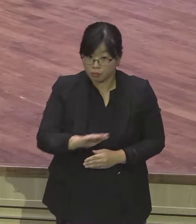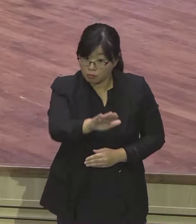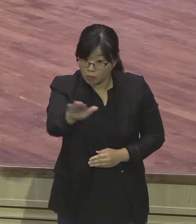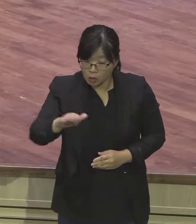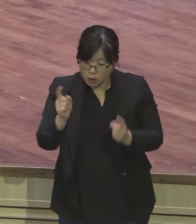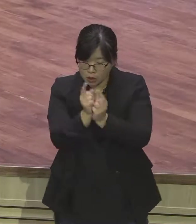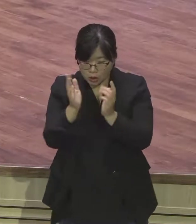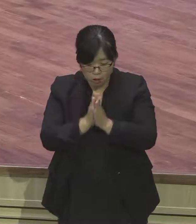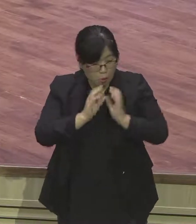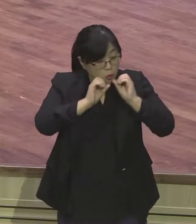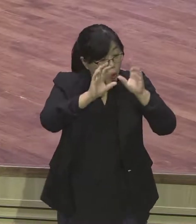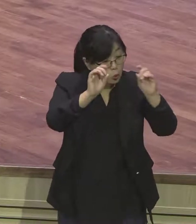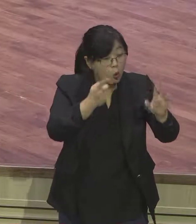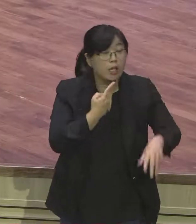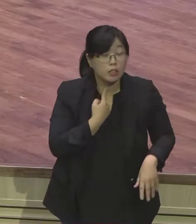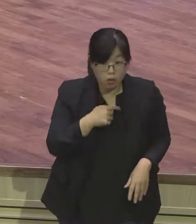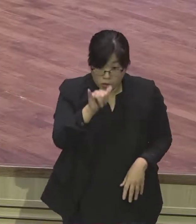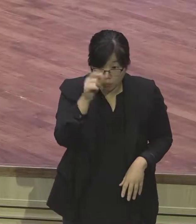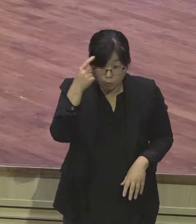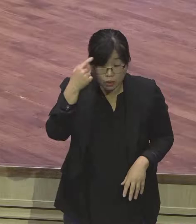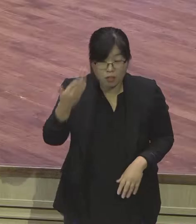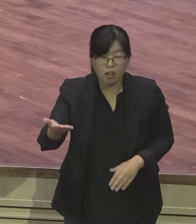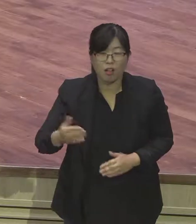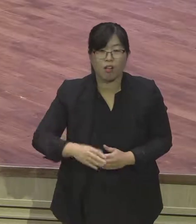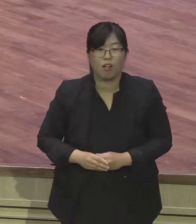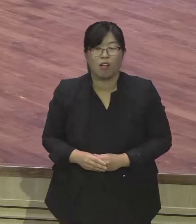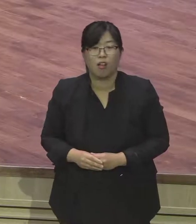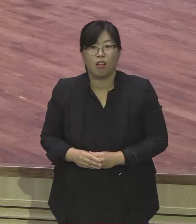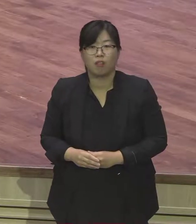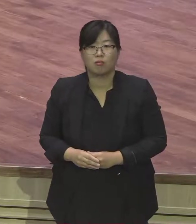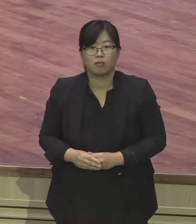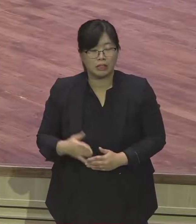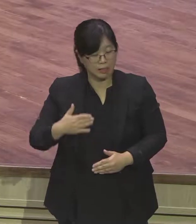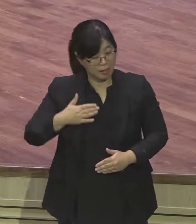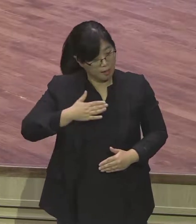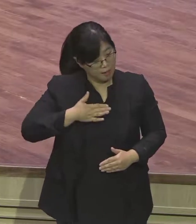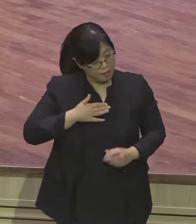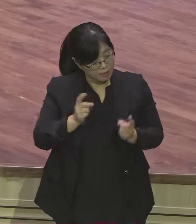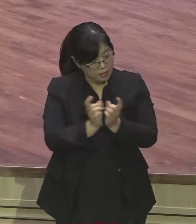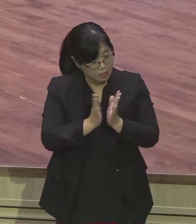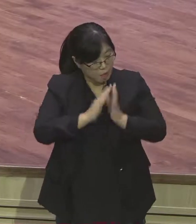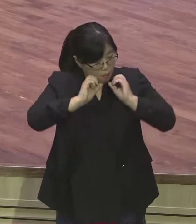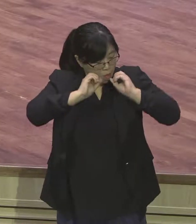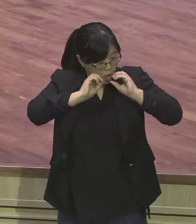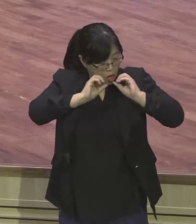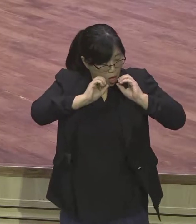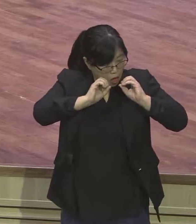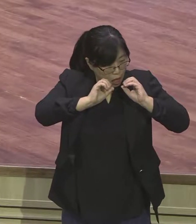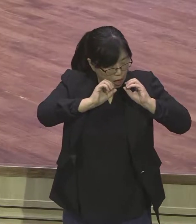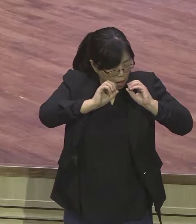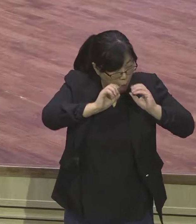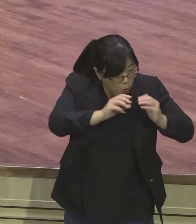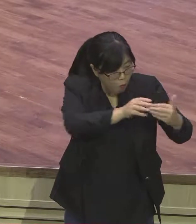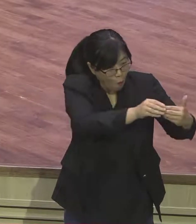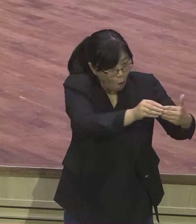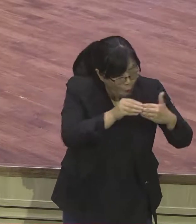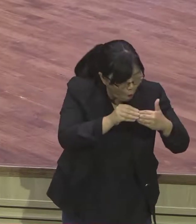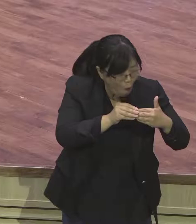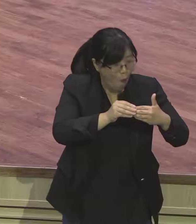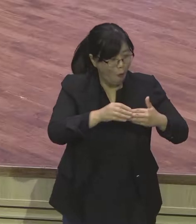아시지만 한 명이 죽게 돌아온다. 한 명을 주님께 데려와서